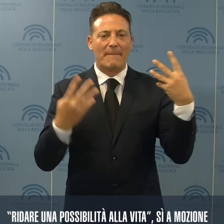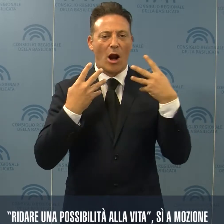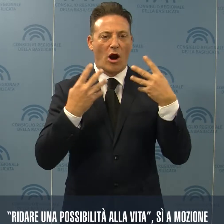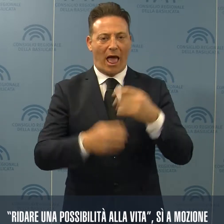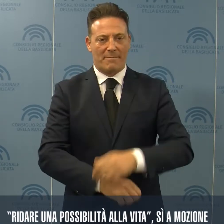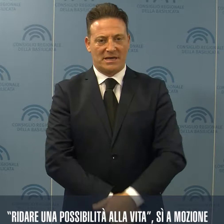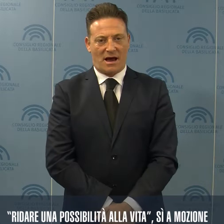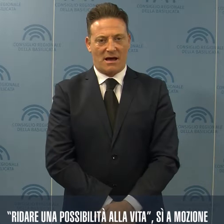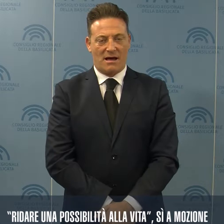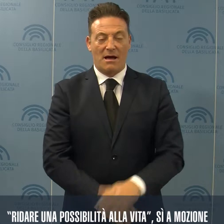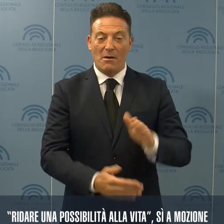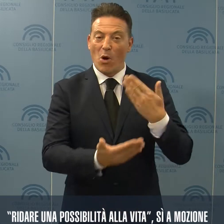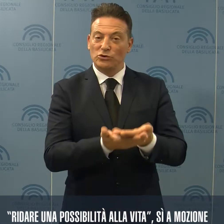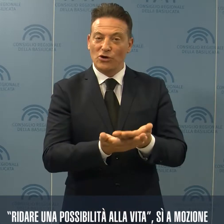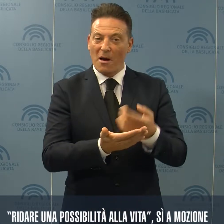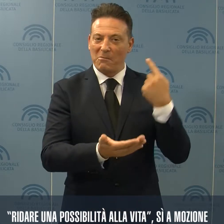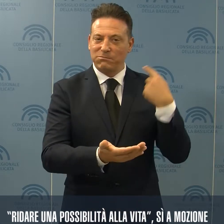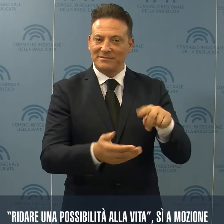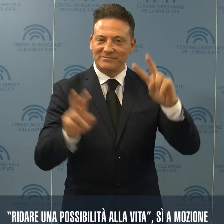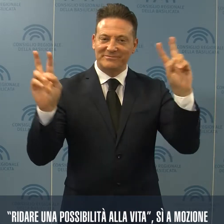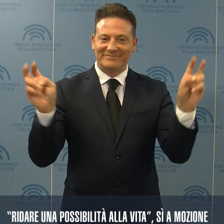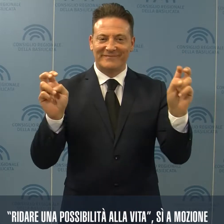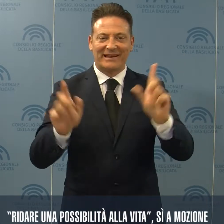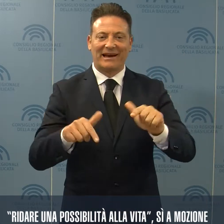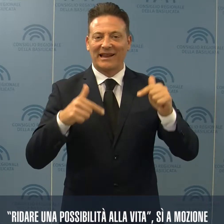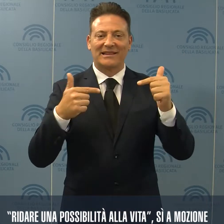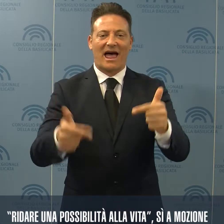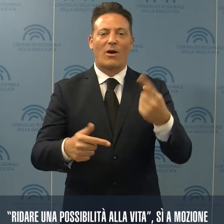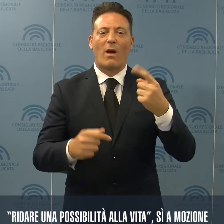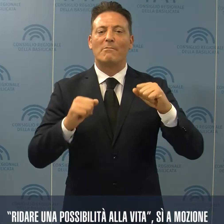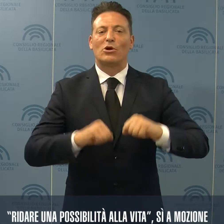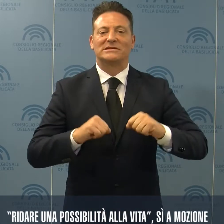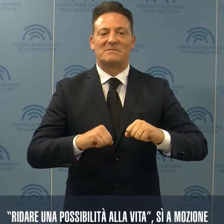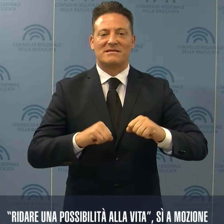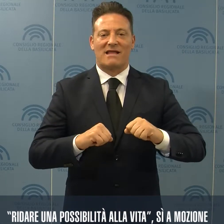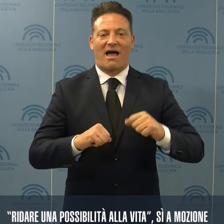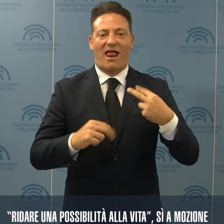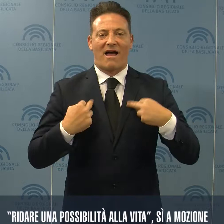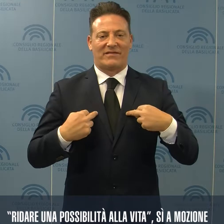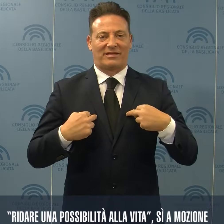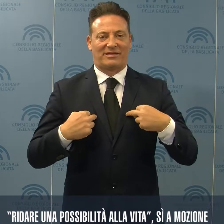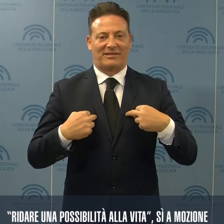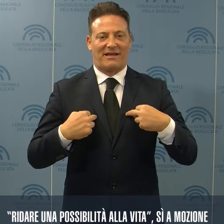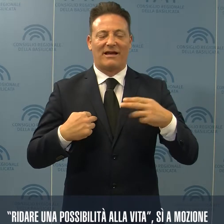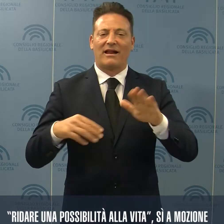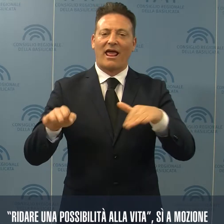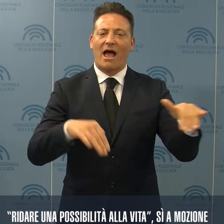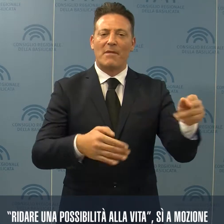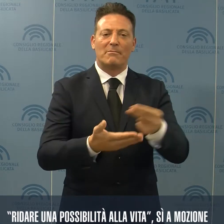Con la mozione denominata Ridare una possibilità alla vita, si richiamano i progetti di